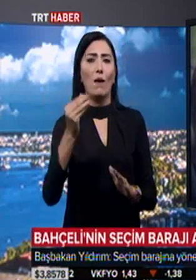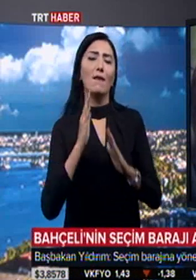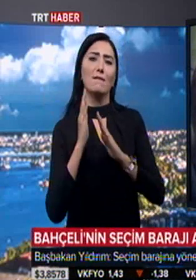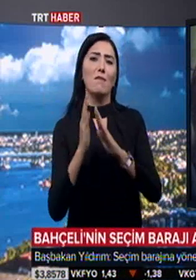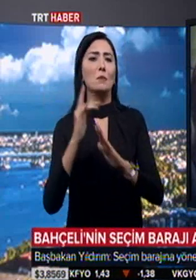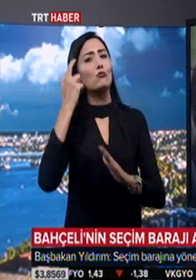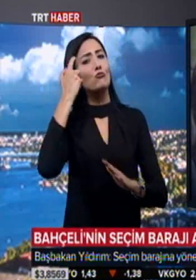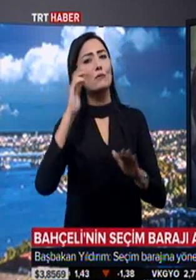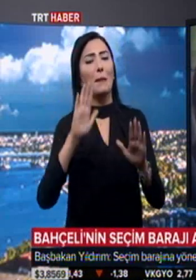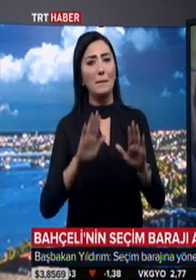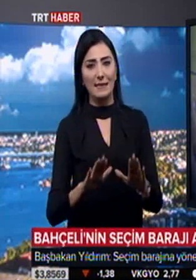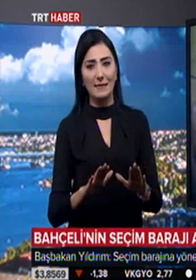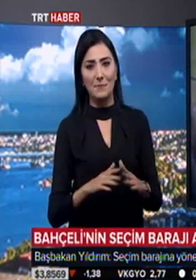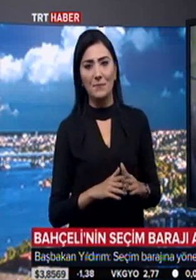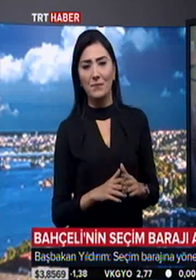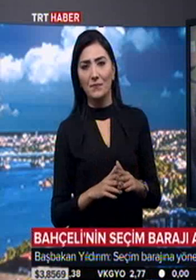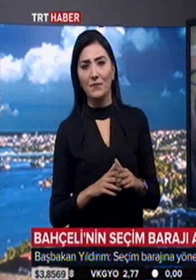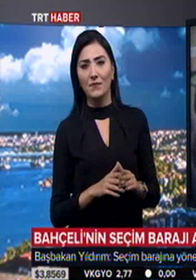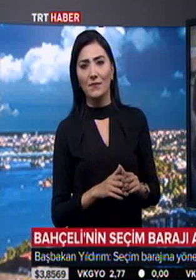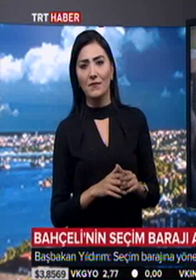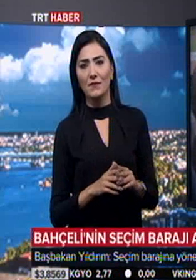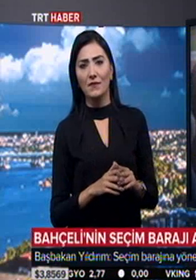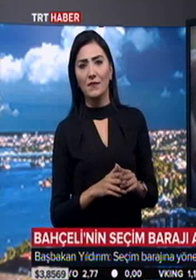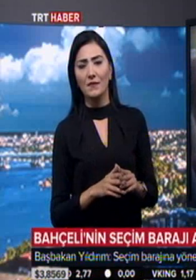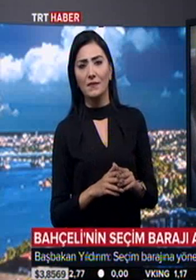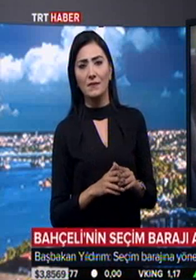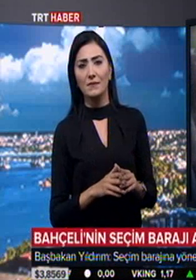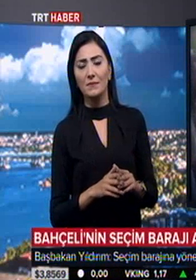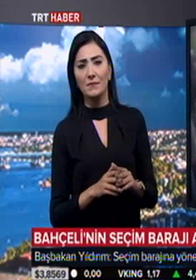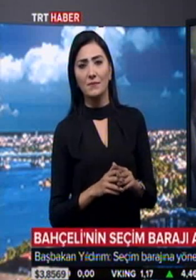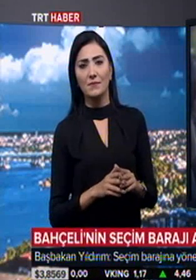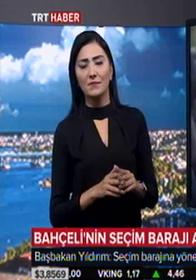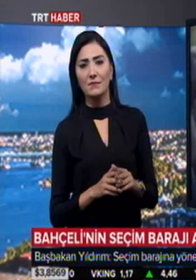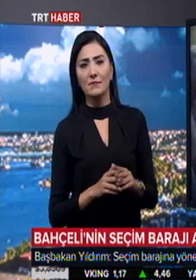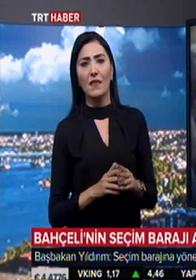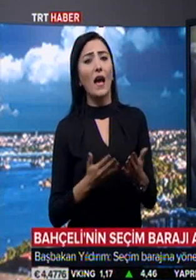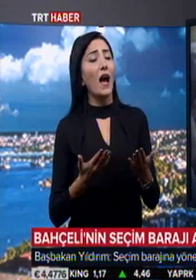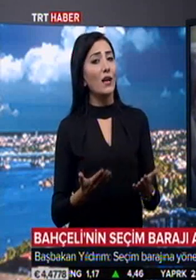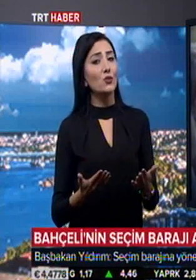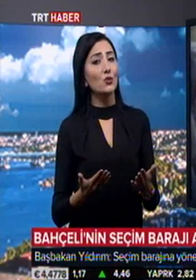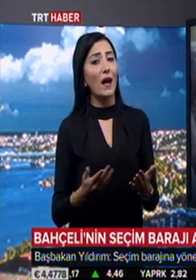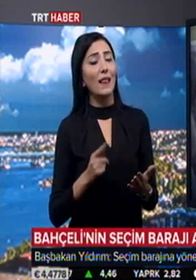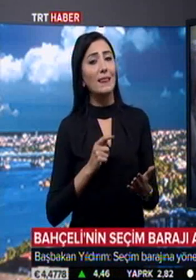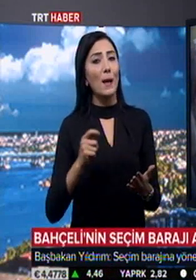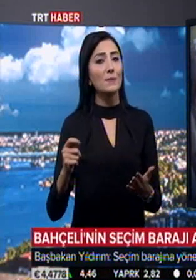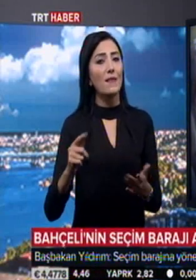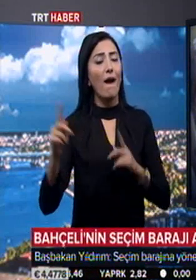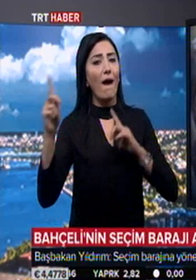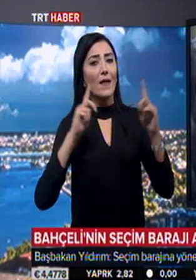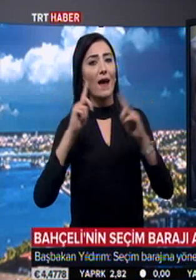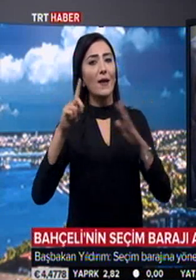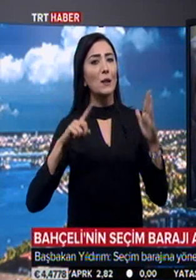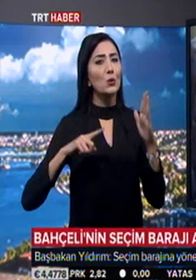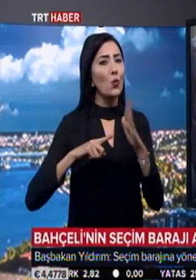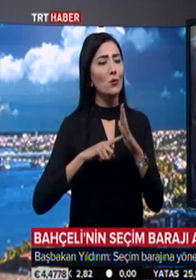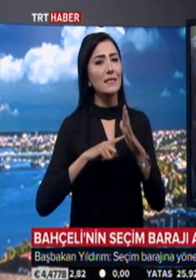düşünülebilir. Ancak temsilde adalet